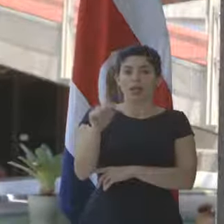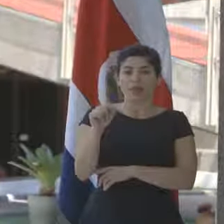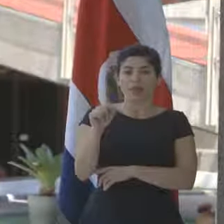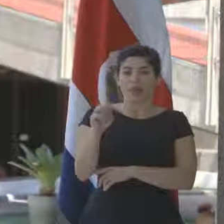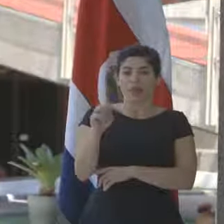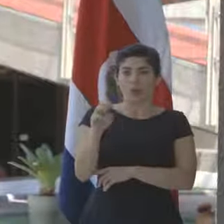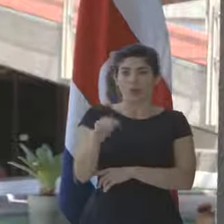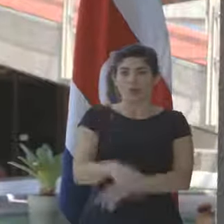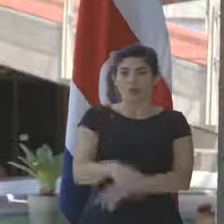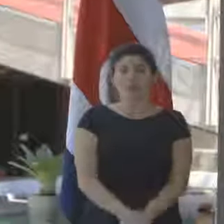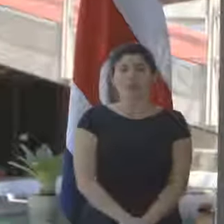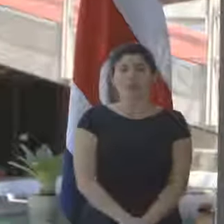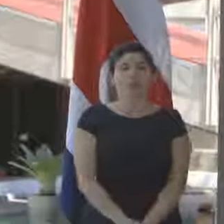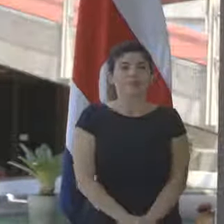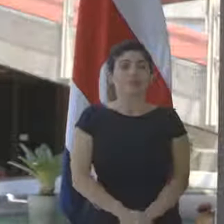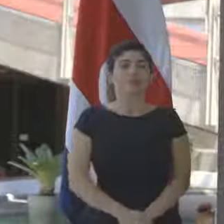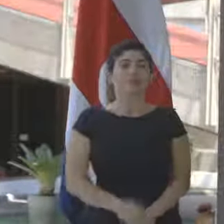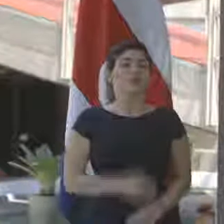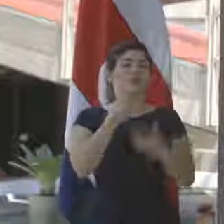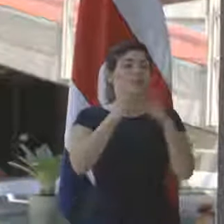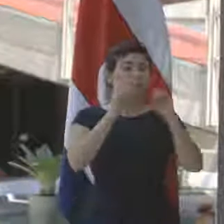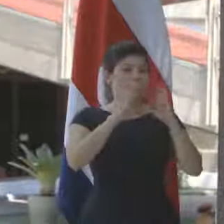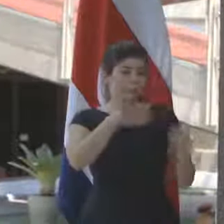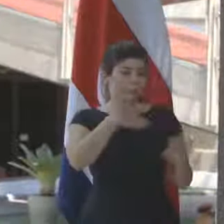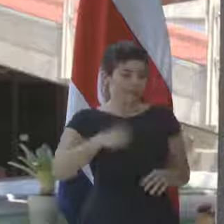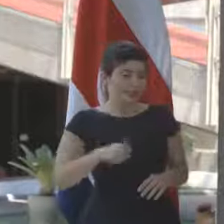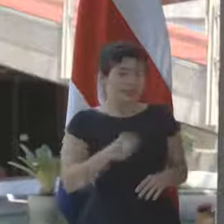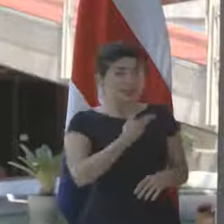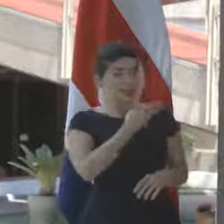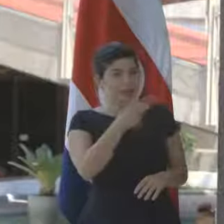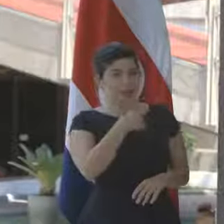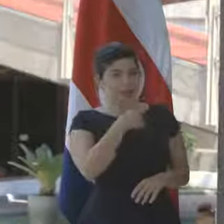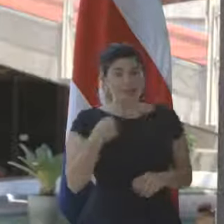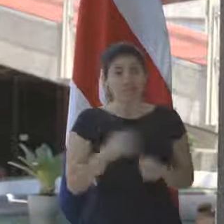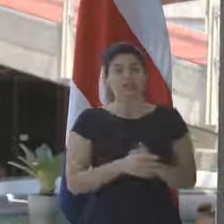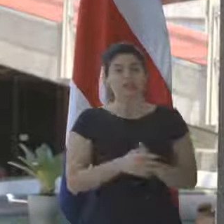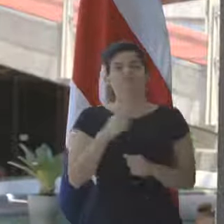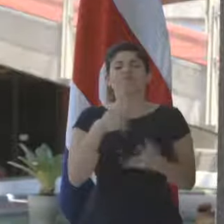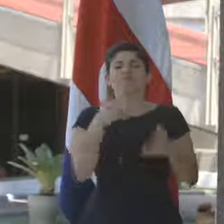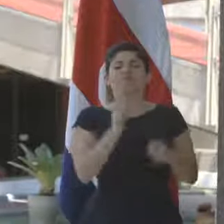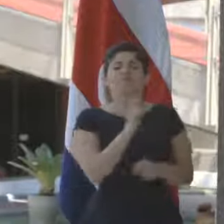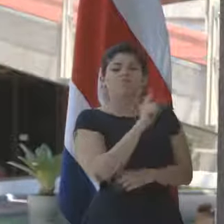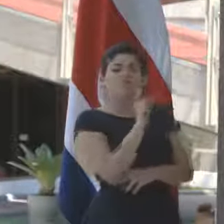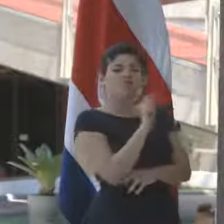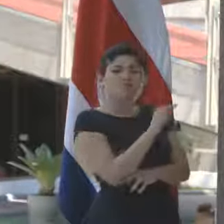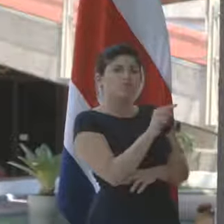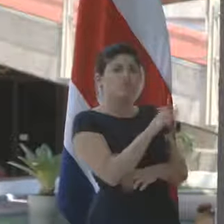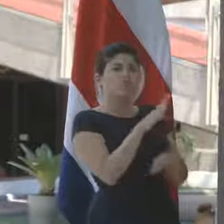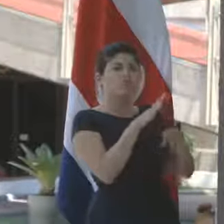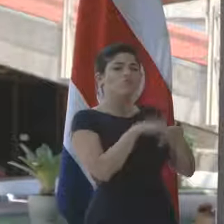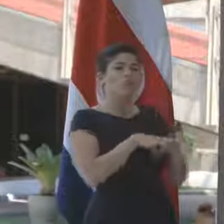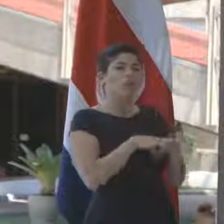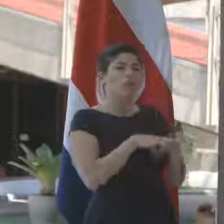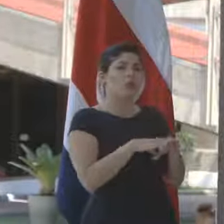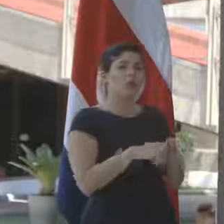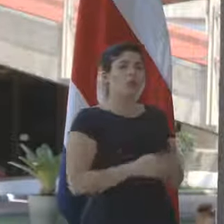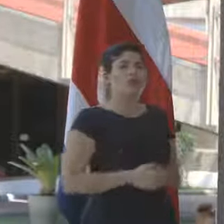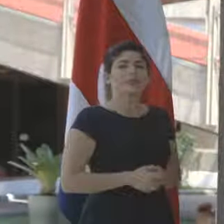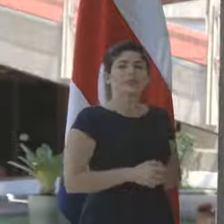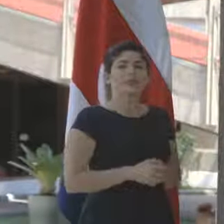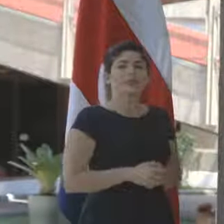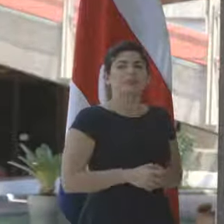Buenos días, presidente, ministra y ministros. Presidente, quería consultarle con respecto a